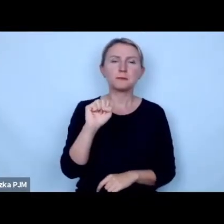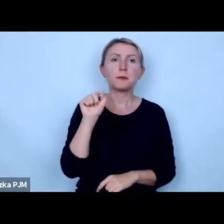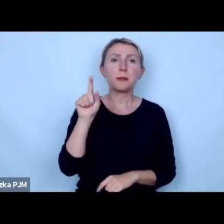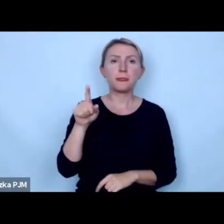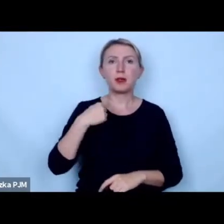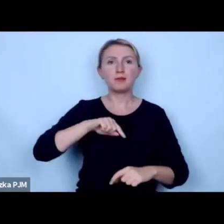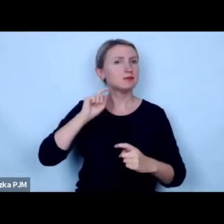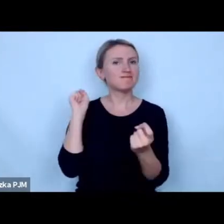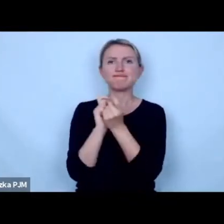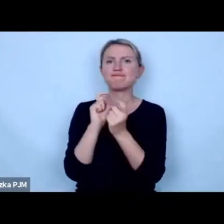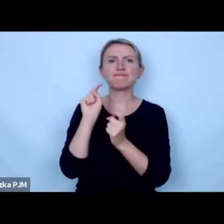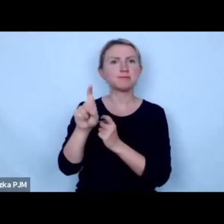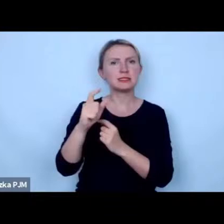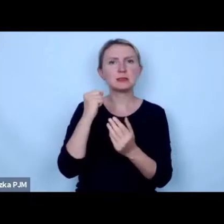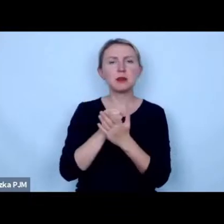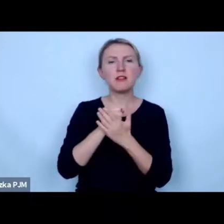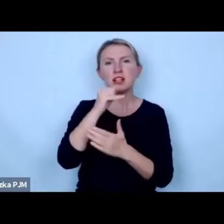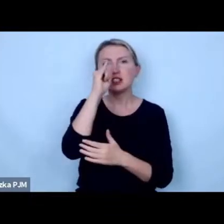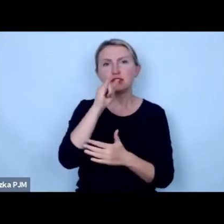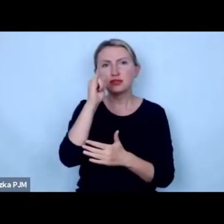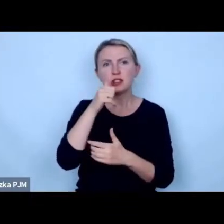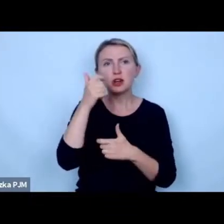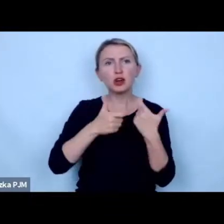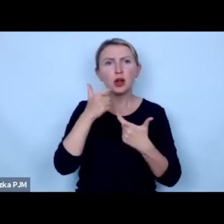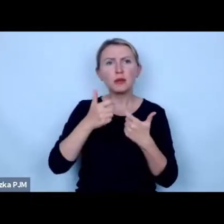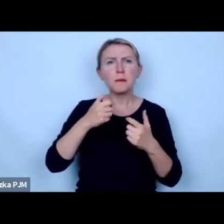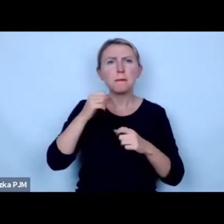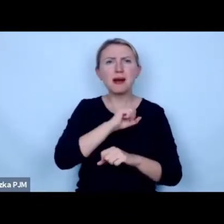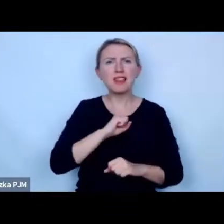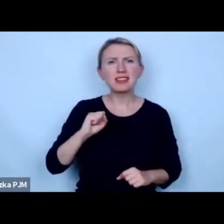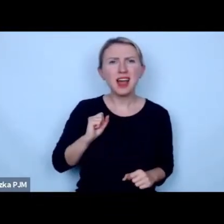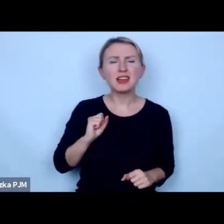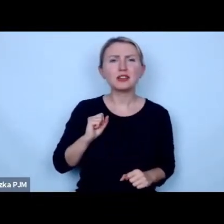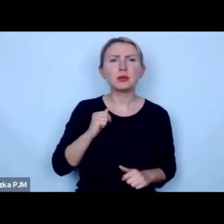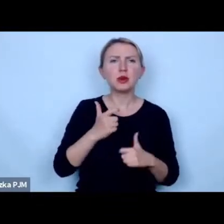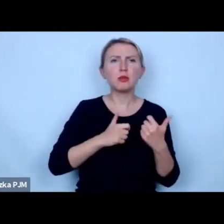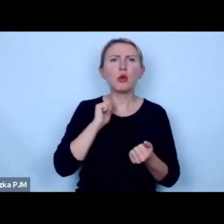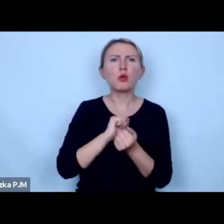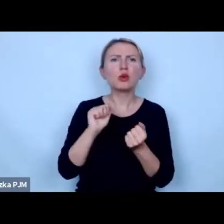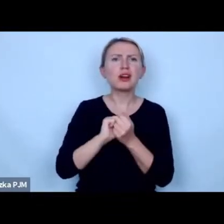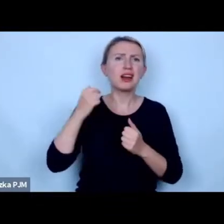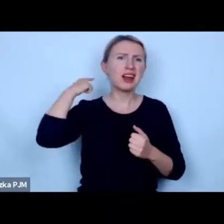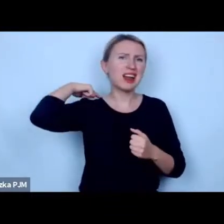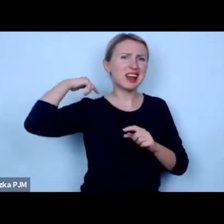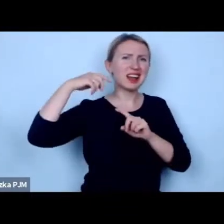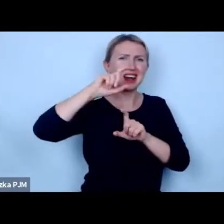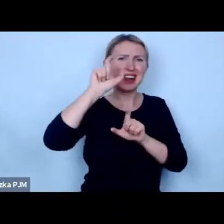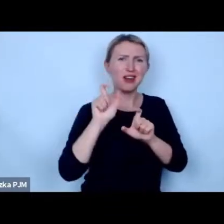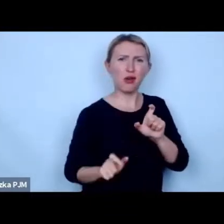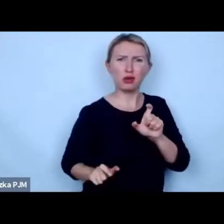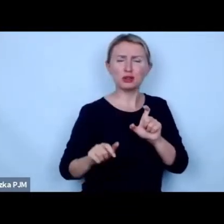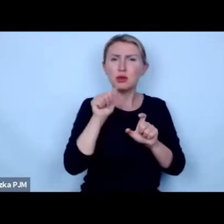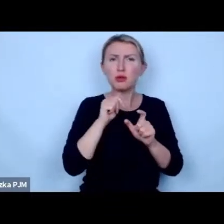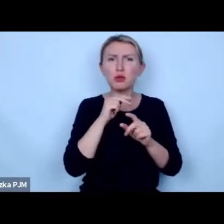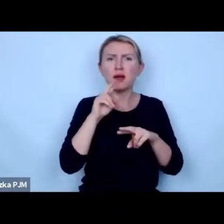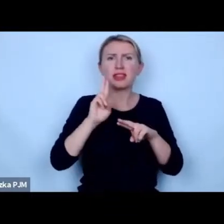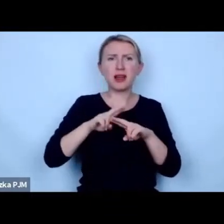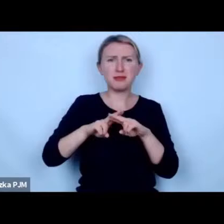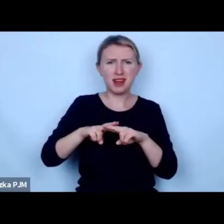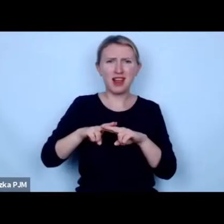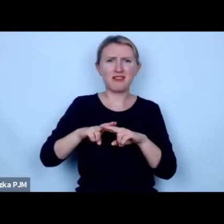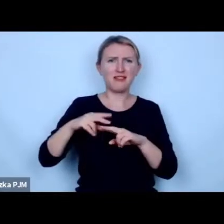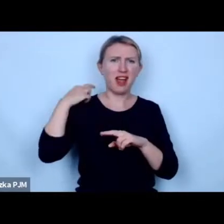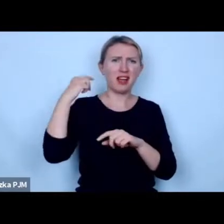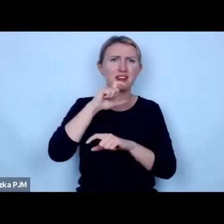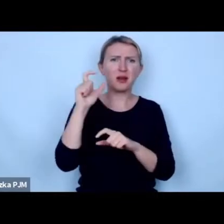protestowaliśmy w sprawie świn poddawanych dotkliwym badaniom polegających na uszkadzaniu kręgosłupów i próbach rekonstrukcji rdzenia kręgowego